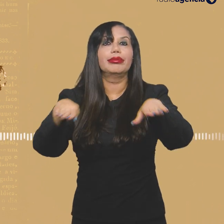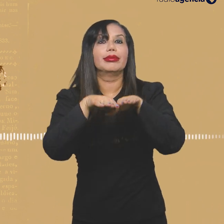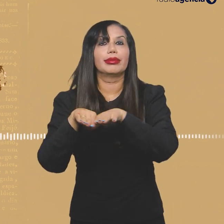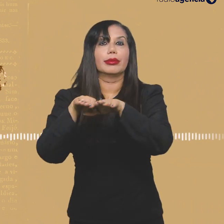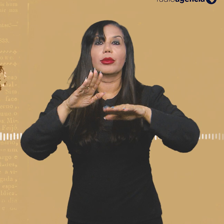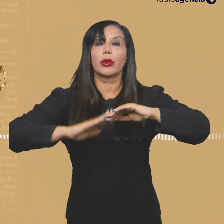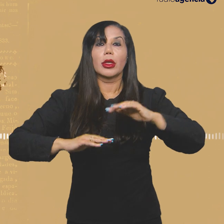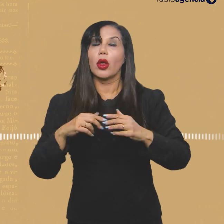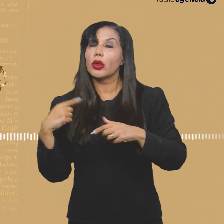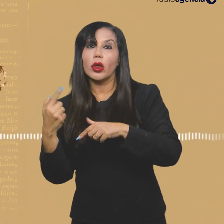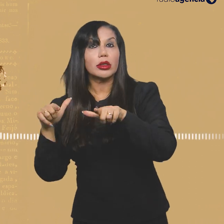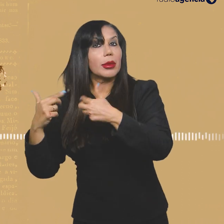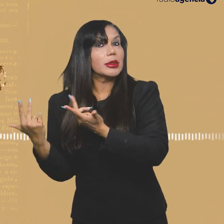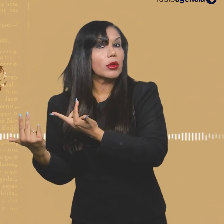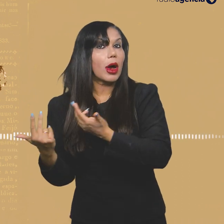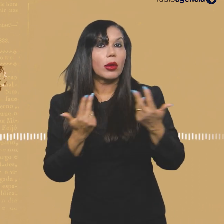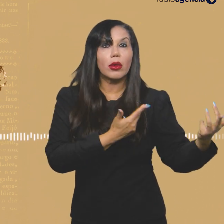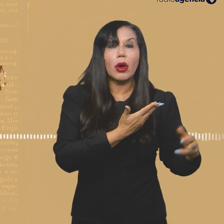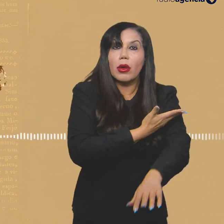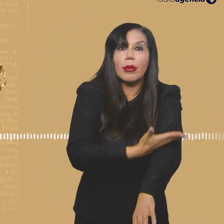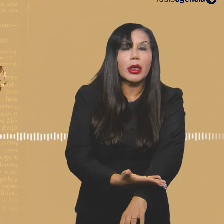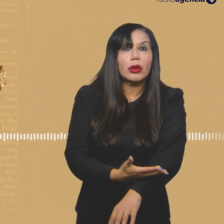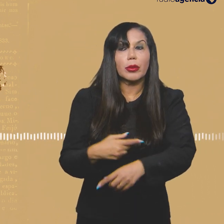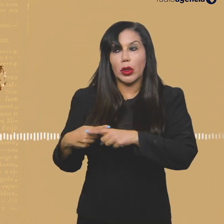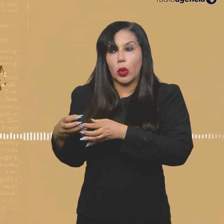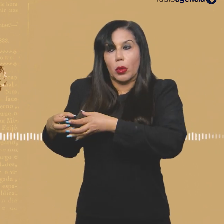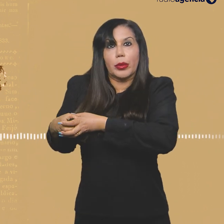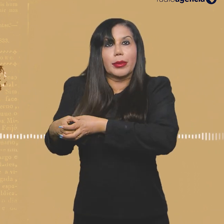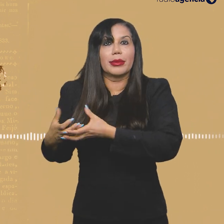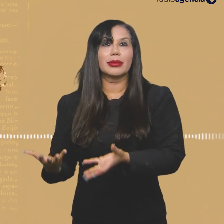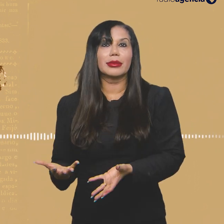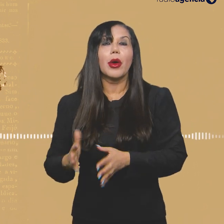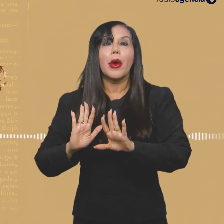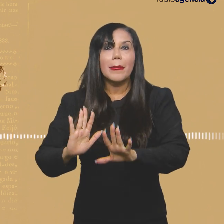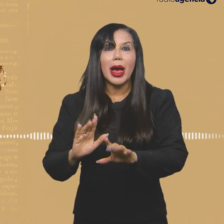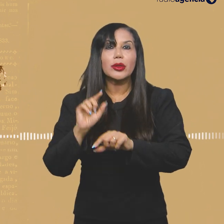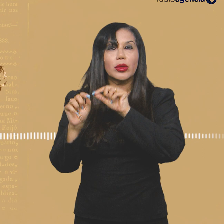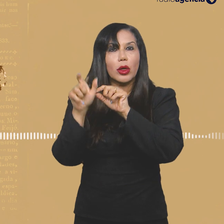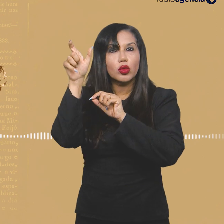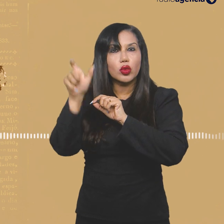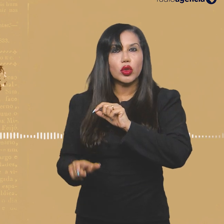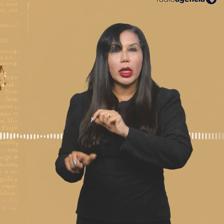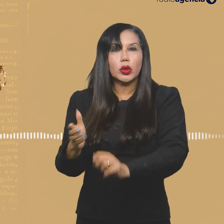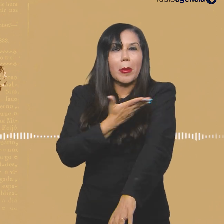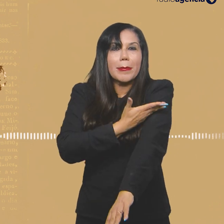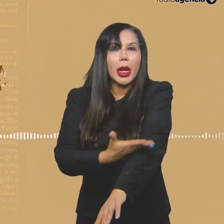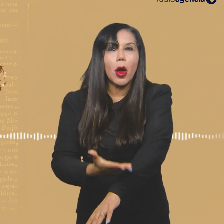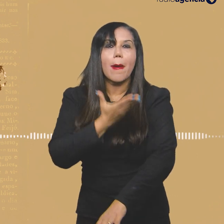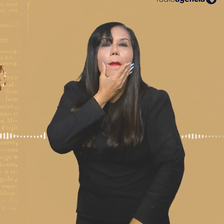Sendo que a gente utiliza as mesmas técnicas jornalísticas que esses outros colegas de profissão, né? E esse sujeito